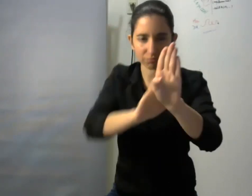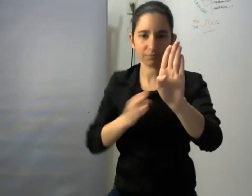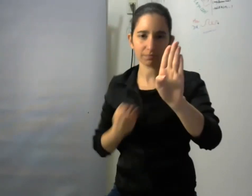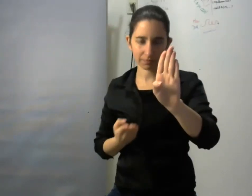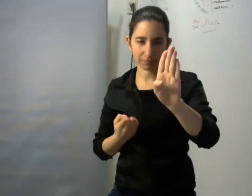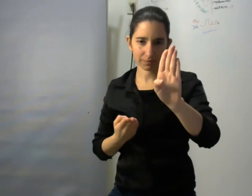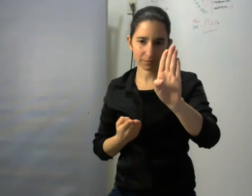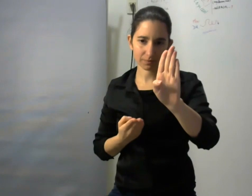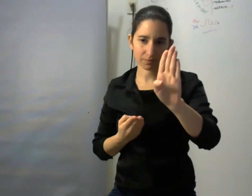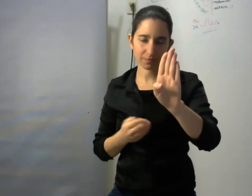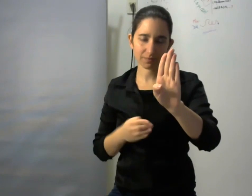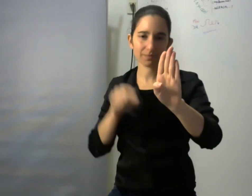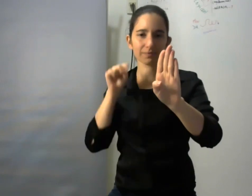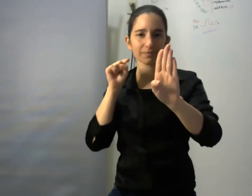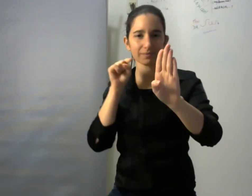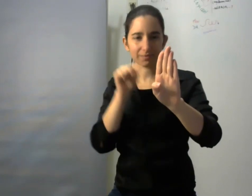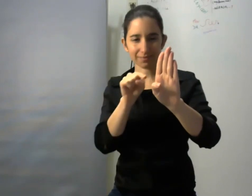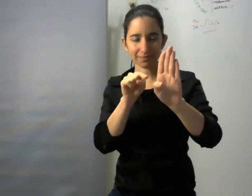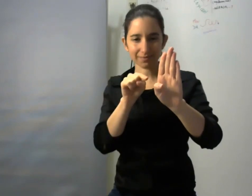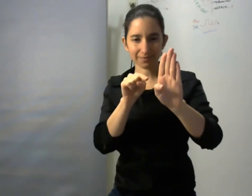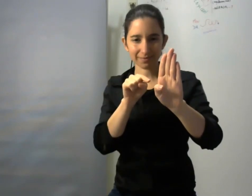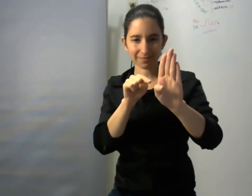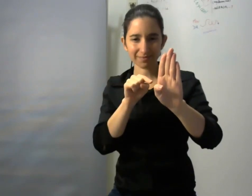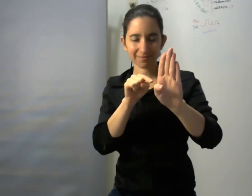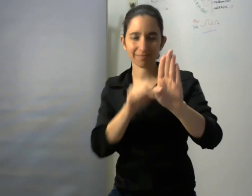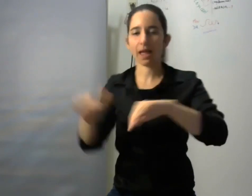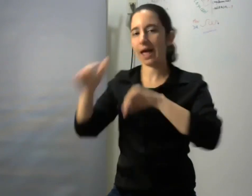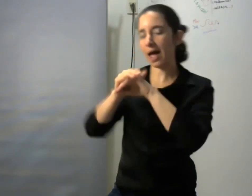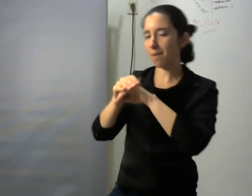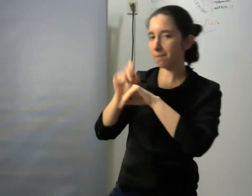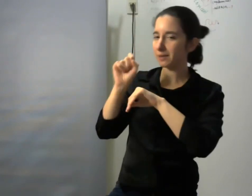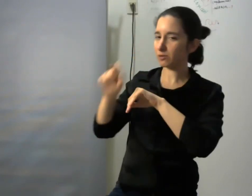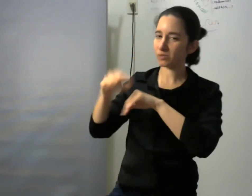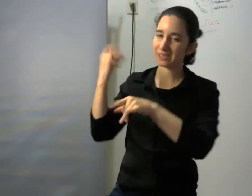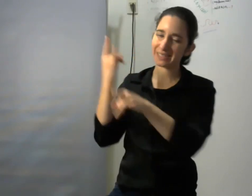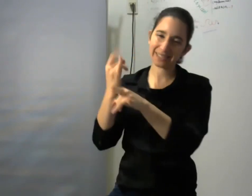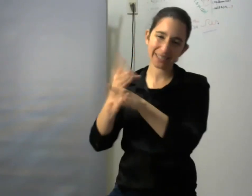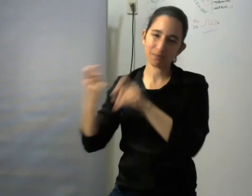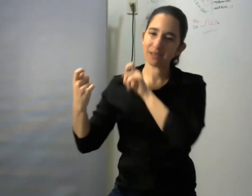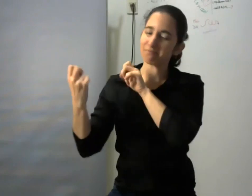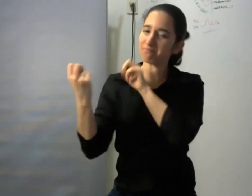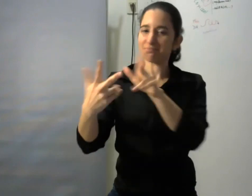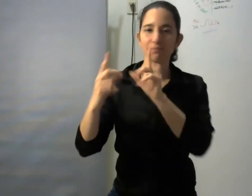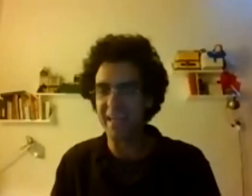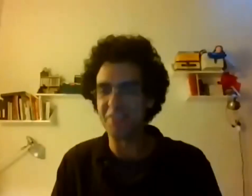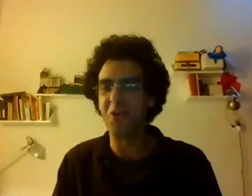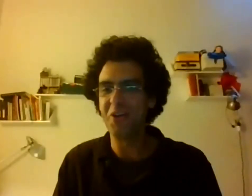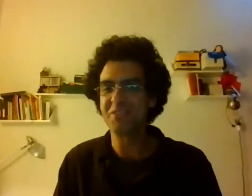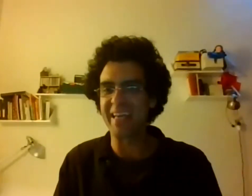como dice una amiga siempre que realmente tiene que ver con los libros en este caso tiene mucho que ver es albricias para todos que